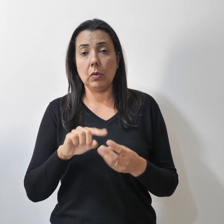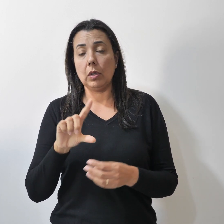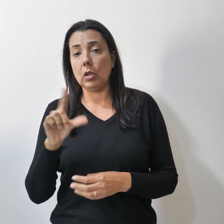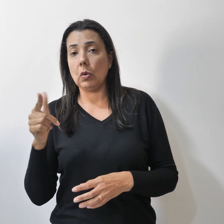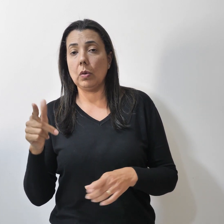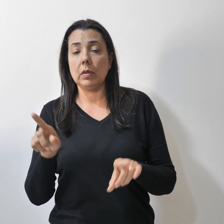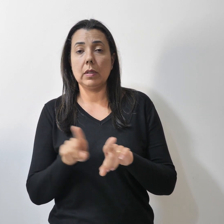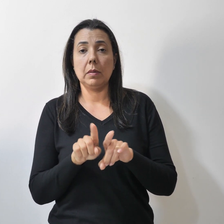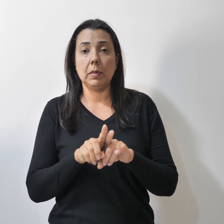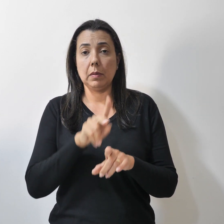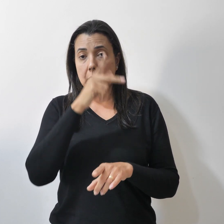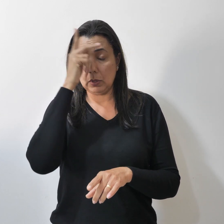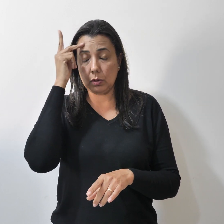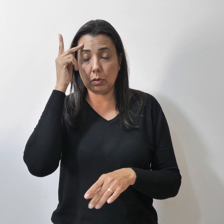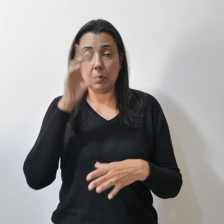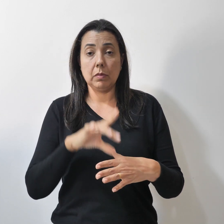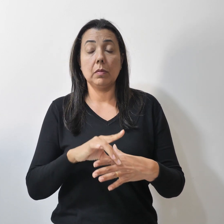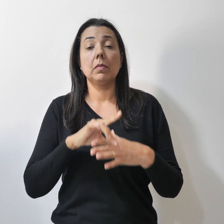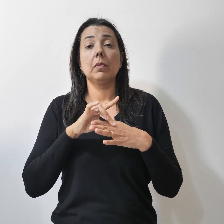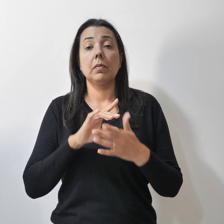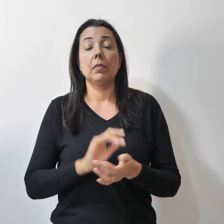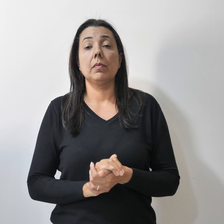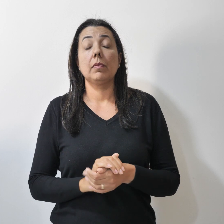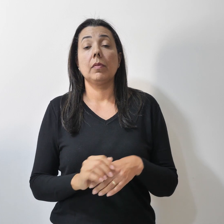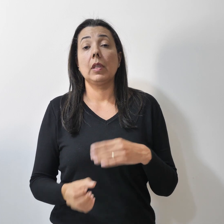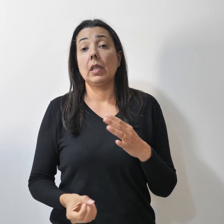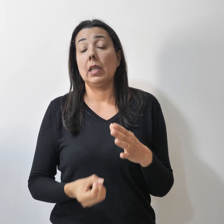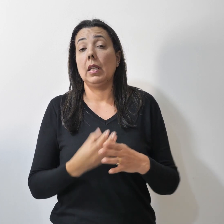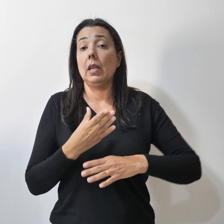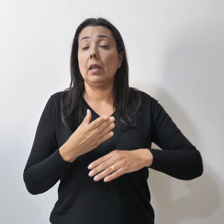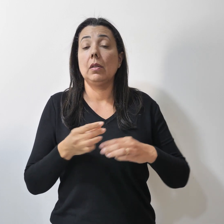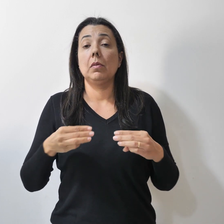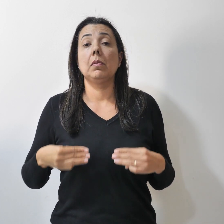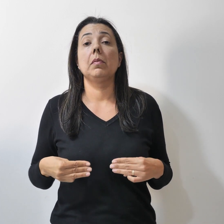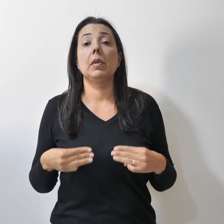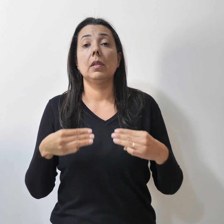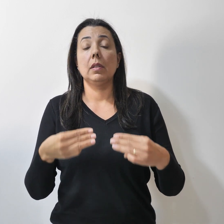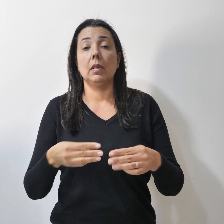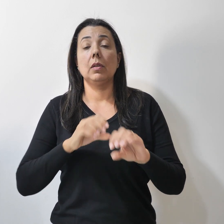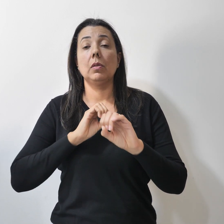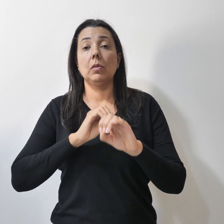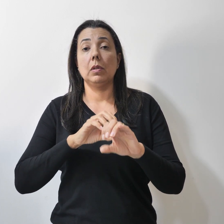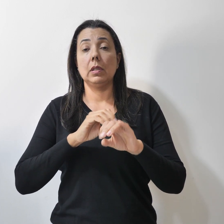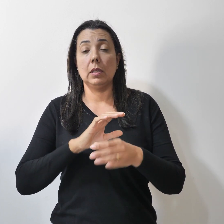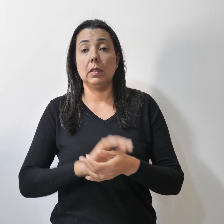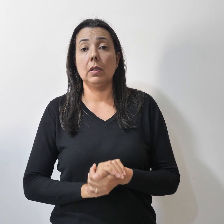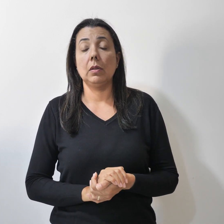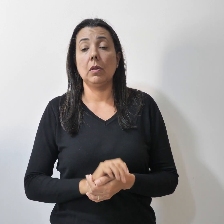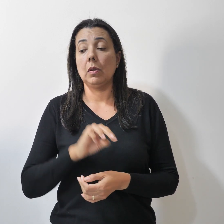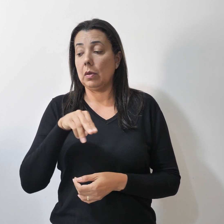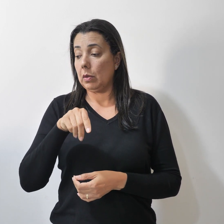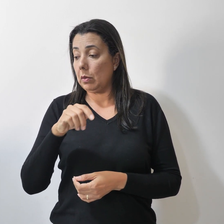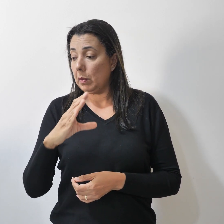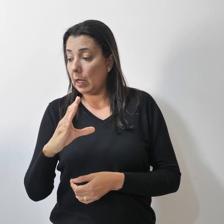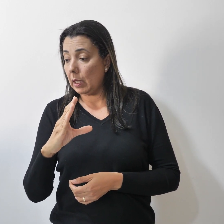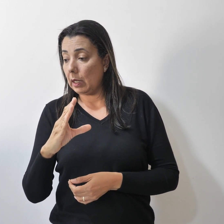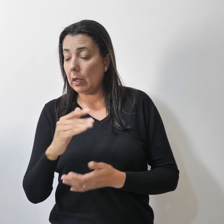autoridades Elaborado pelo Ministério da Educação, o MEC a partir de